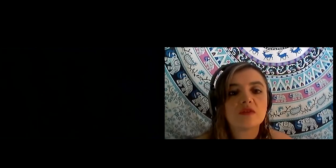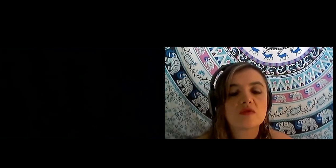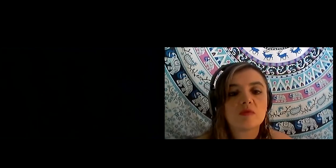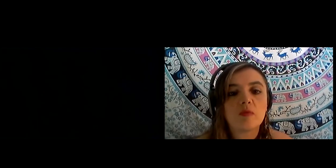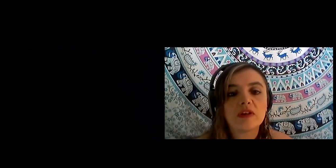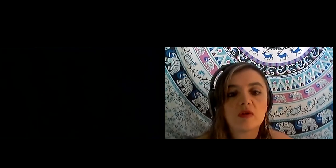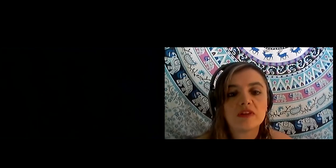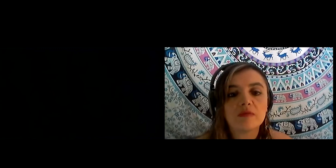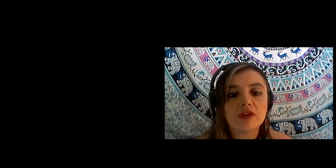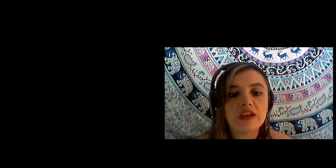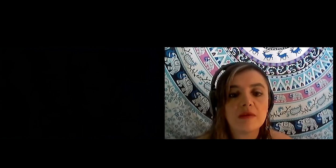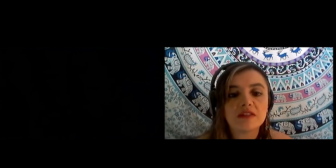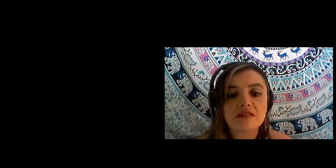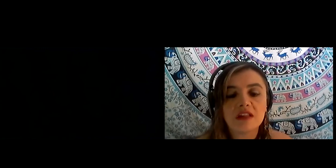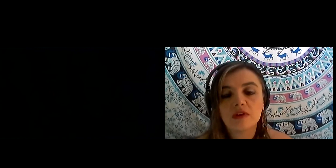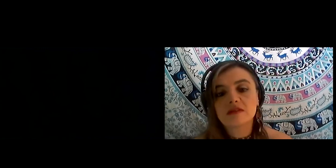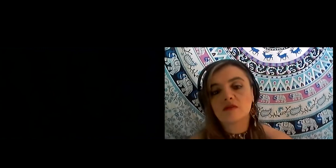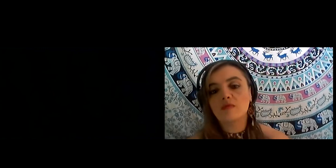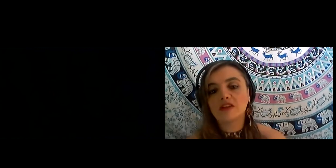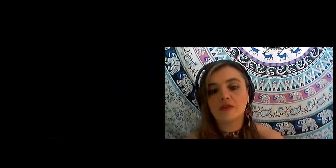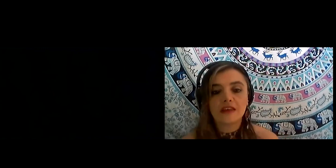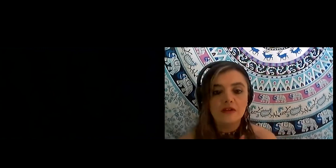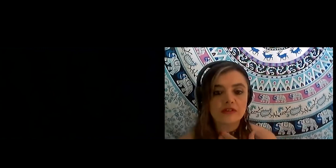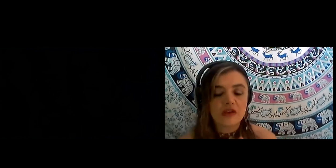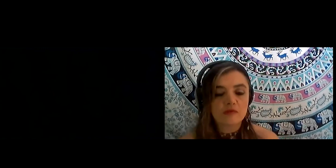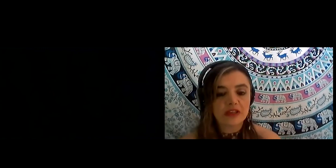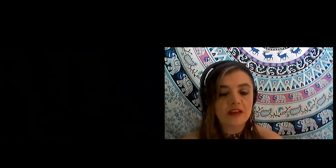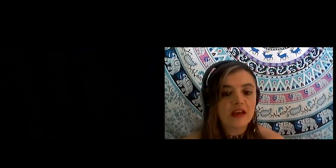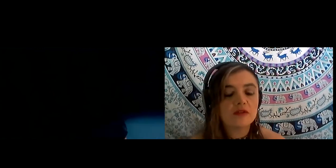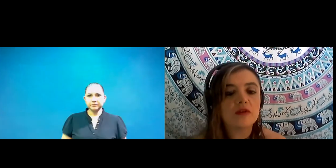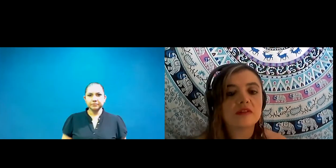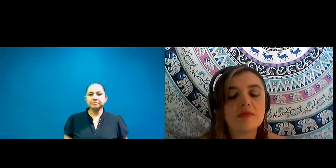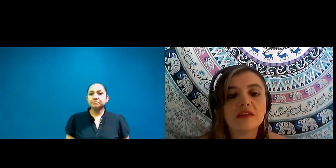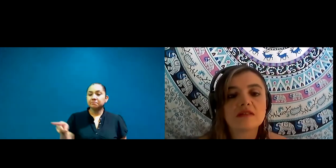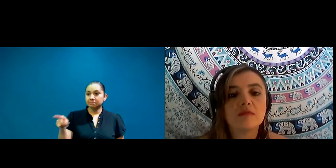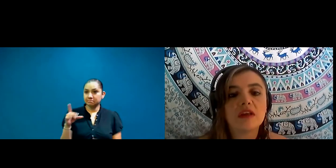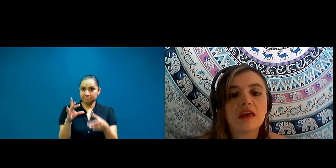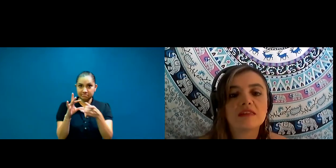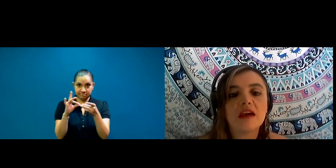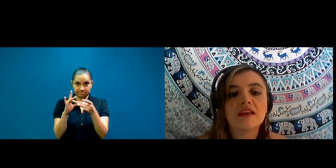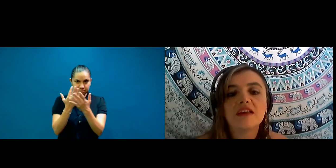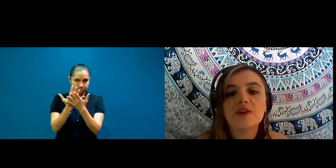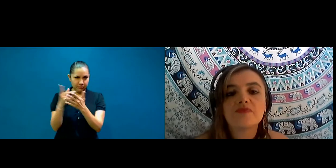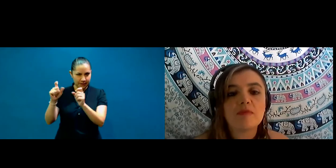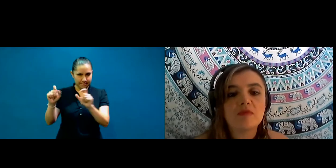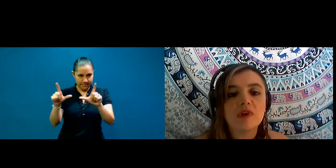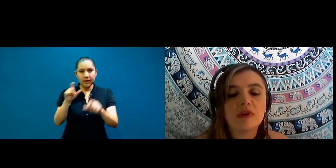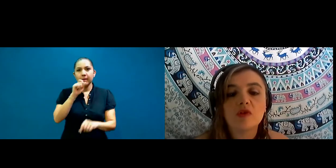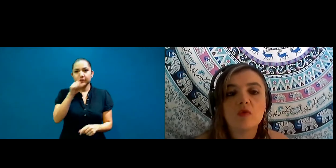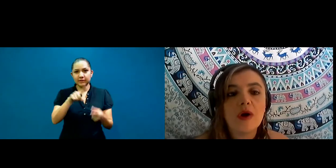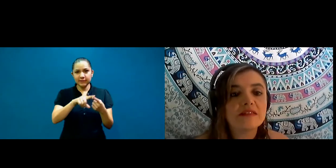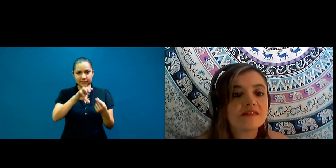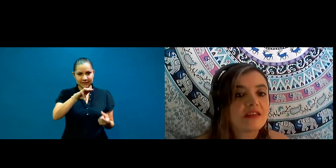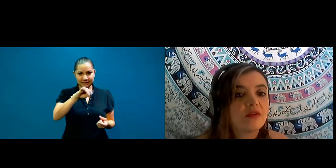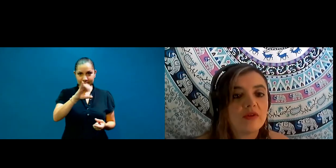escuchar qué nos puede comentar Verónica. Mientras tanto, les comento que aquí en lo que estábamos platicando, también del CEMIC, Etna, me